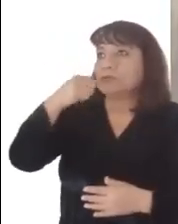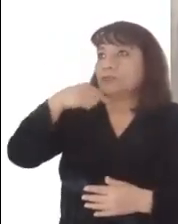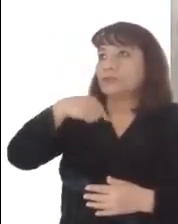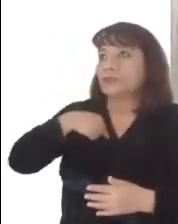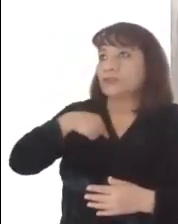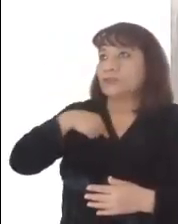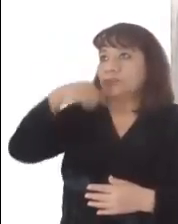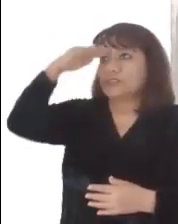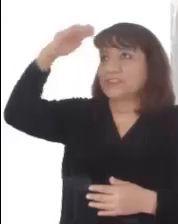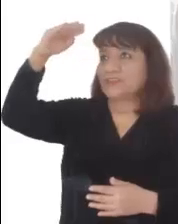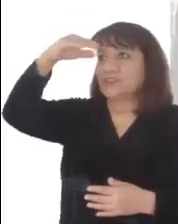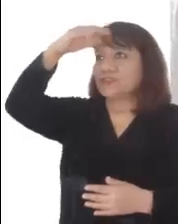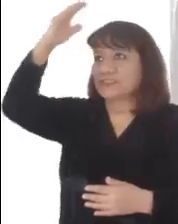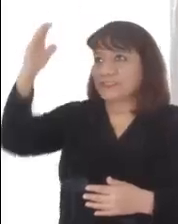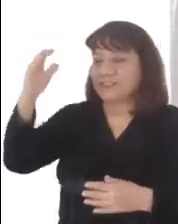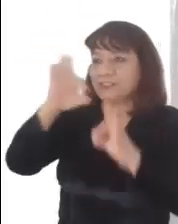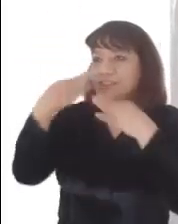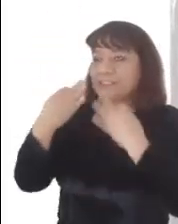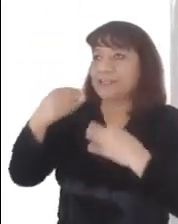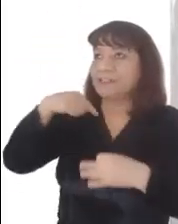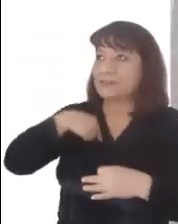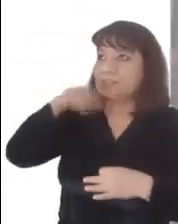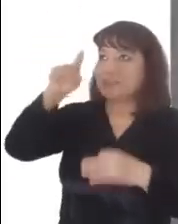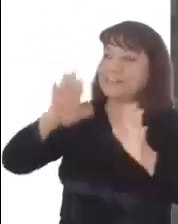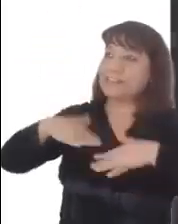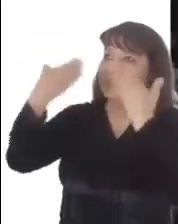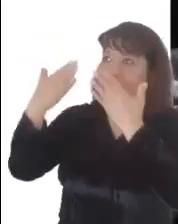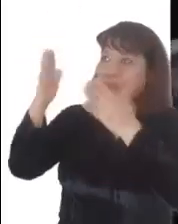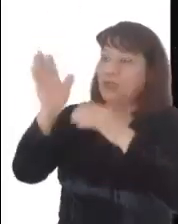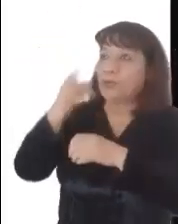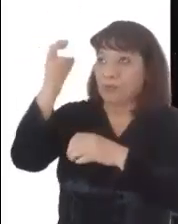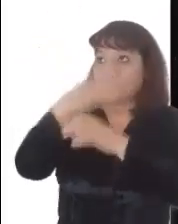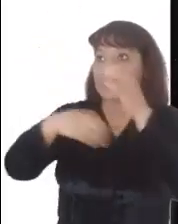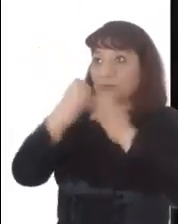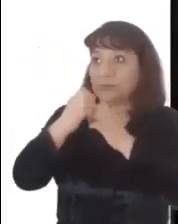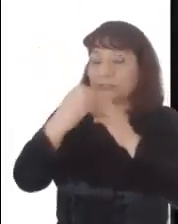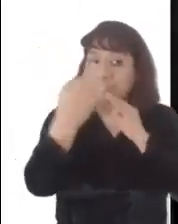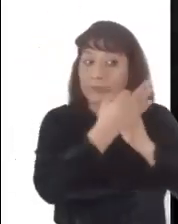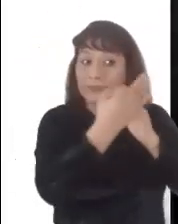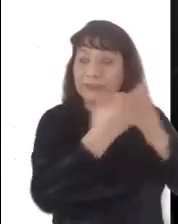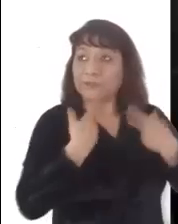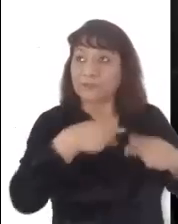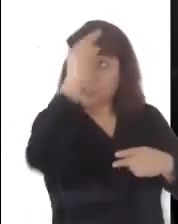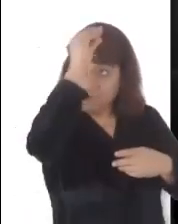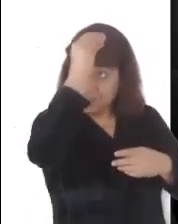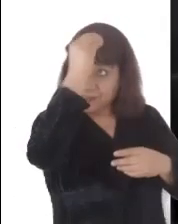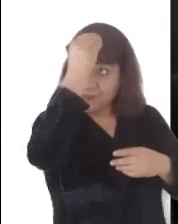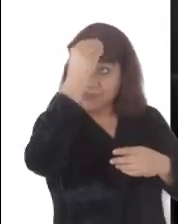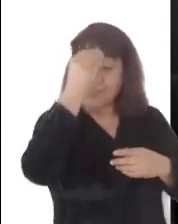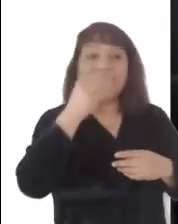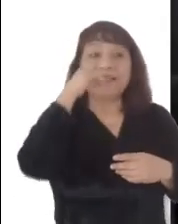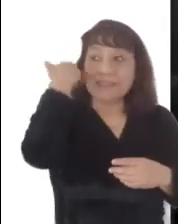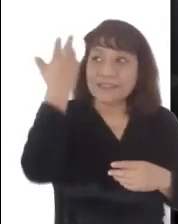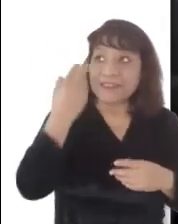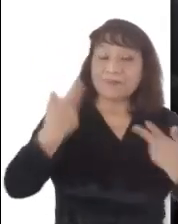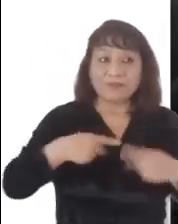Señor del cielo y de la tierra, porque has escondido estas cosas a los sabios y a los entendidos, y las has revelado a la